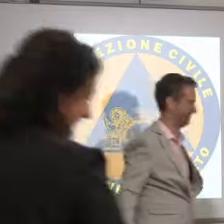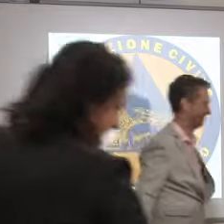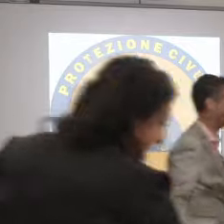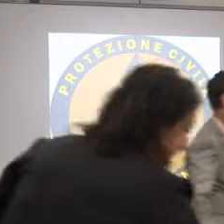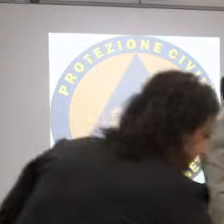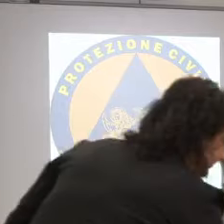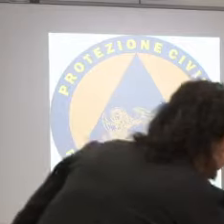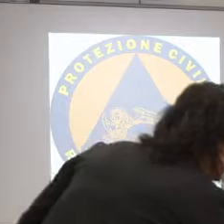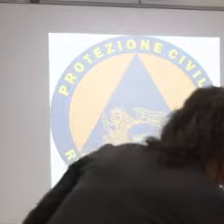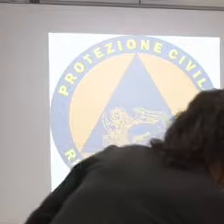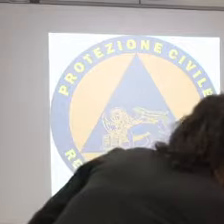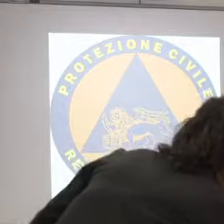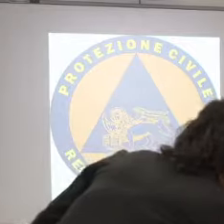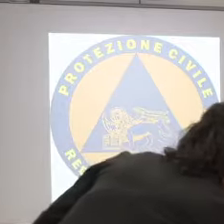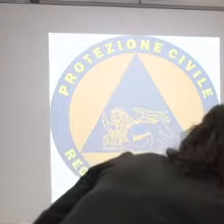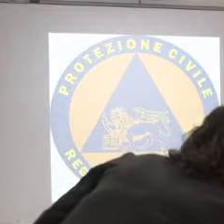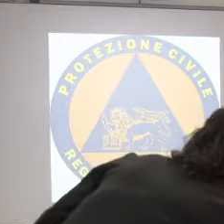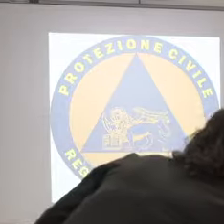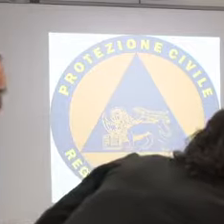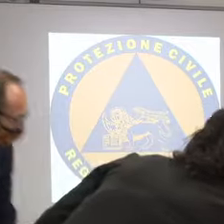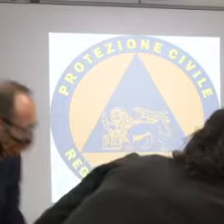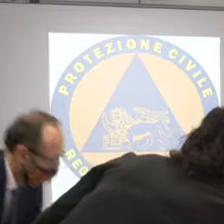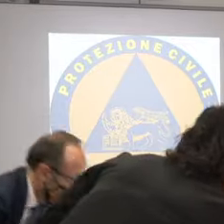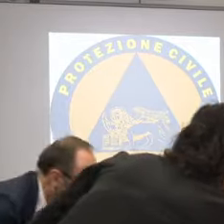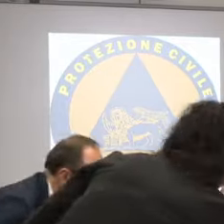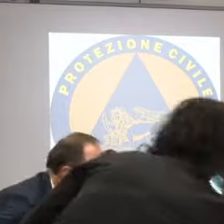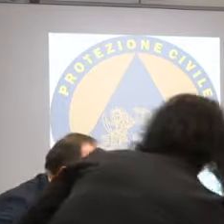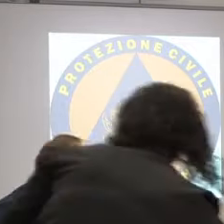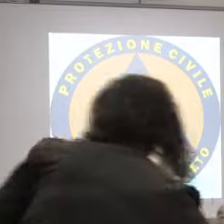grazie grazie buon lavoro